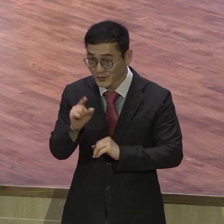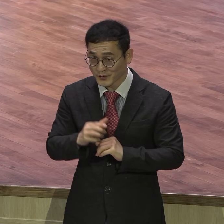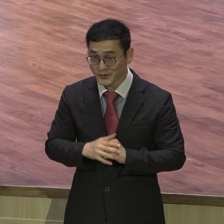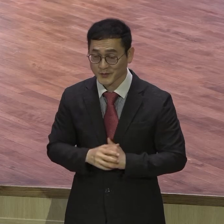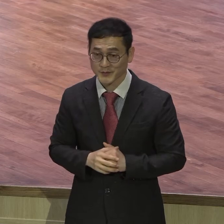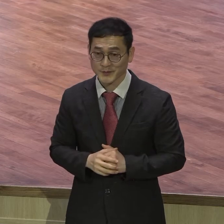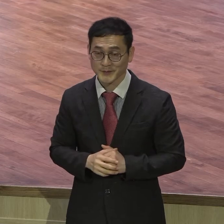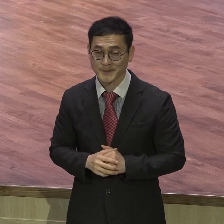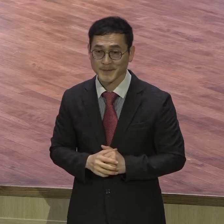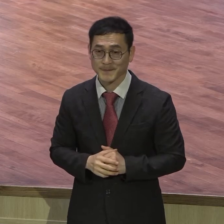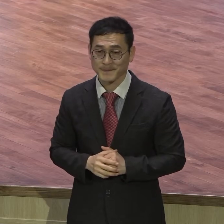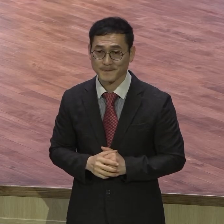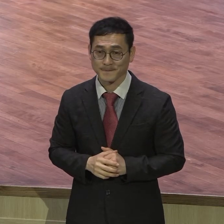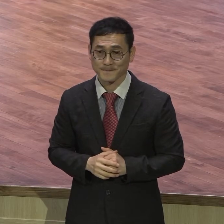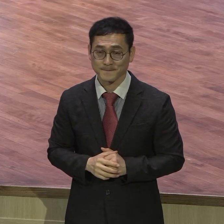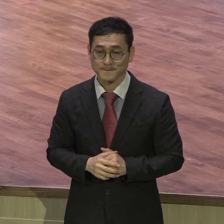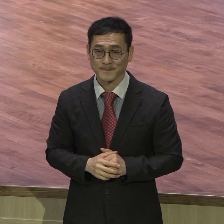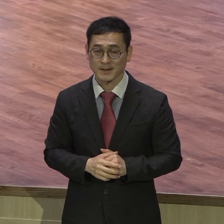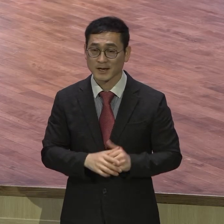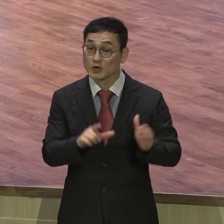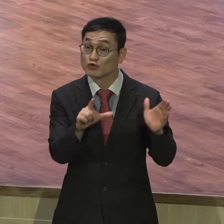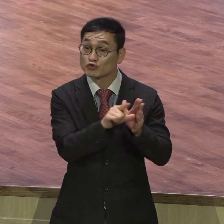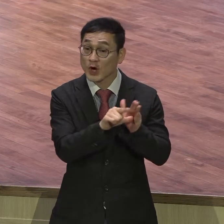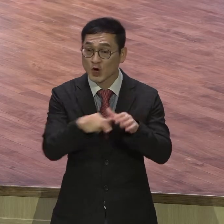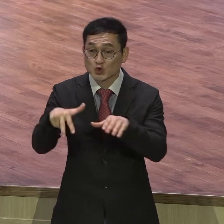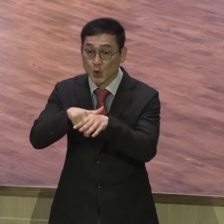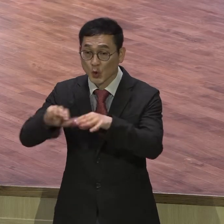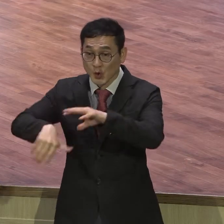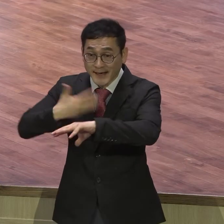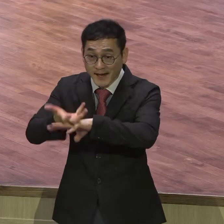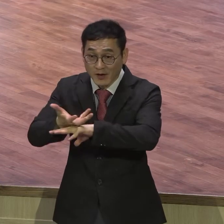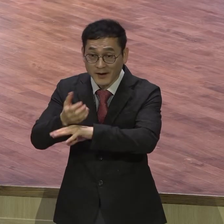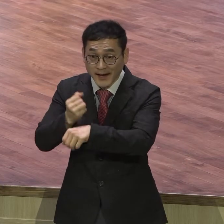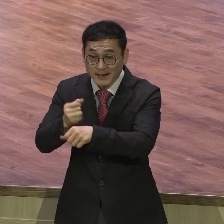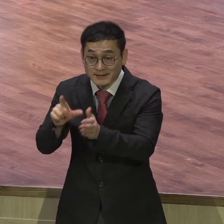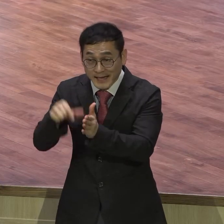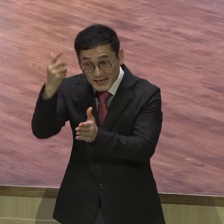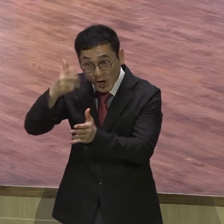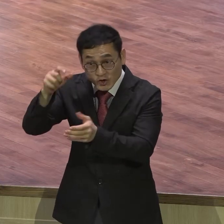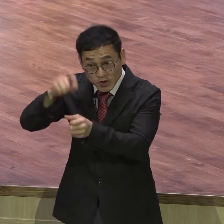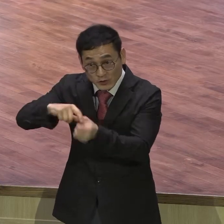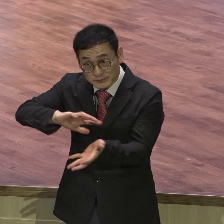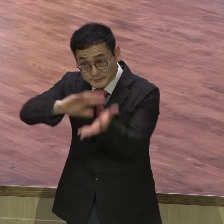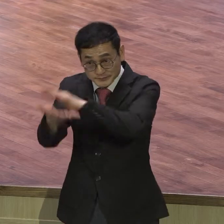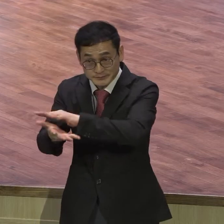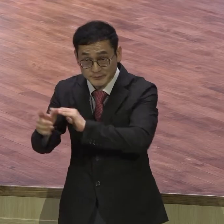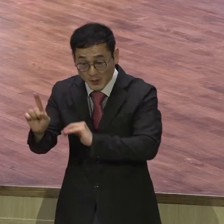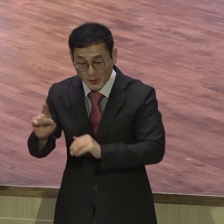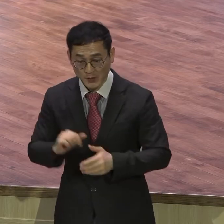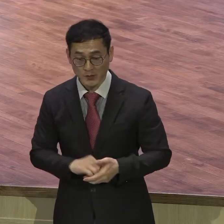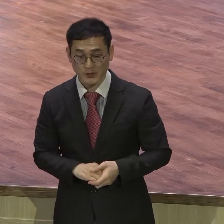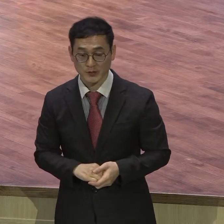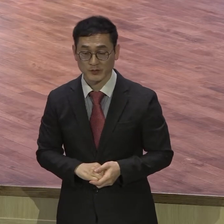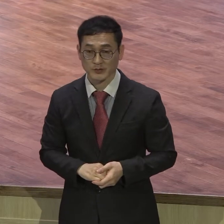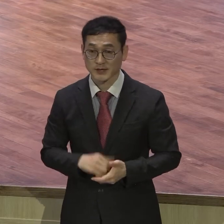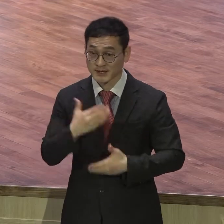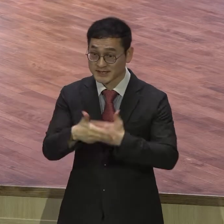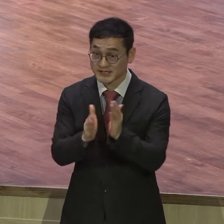마틴 루터가 종교 교육할 때 영적 개혁을 했습니다. 개혁이 뭐냐. 솔라 스크립수라 성경으로 돌아가자.